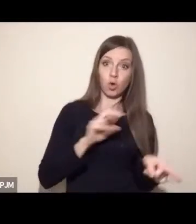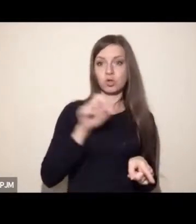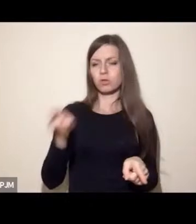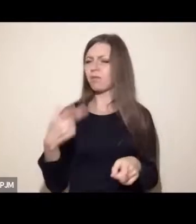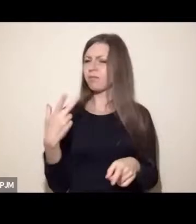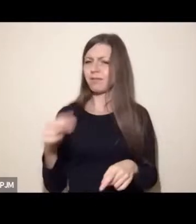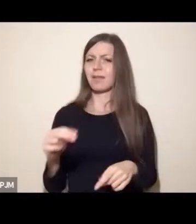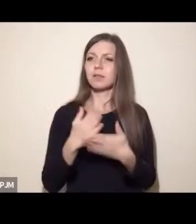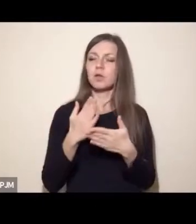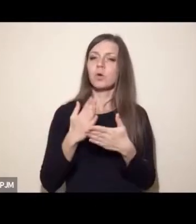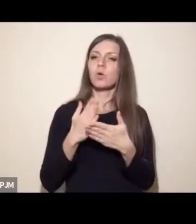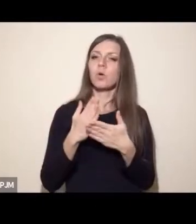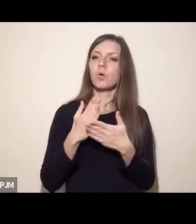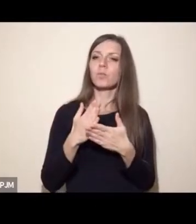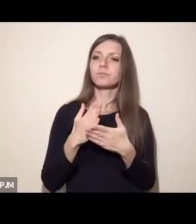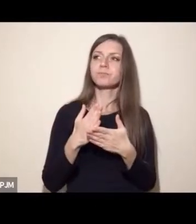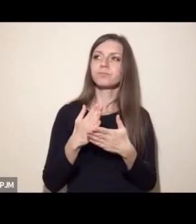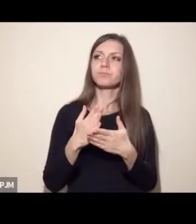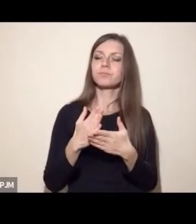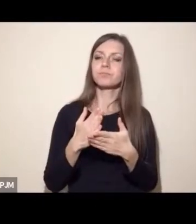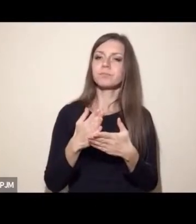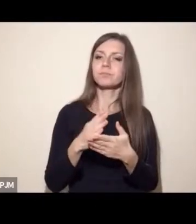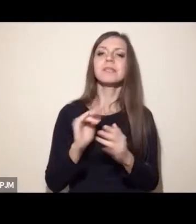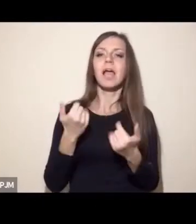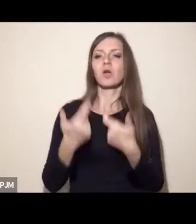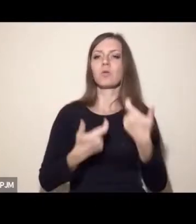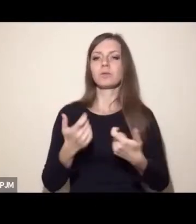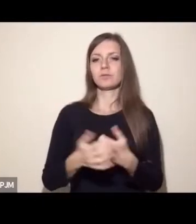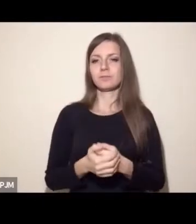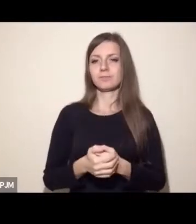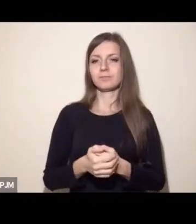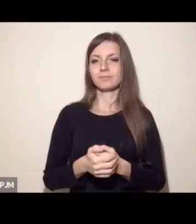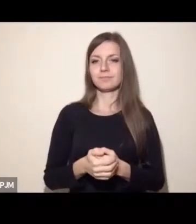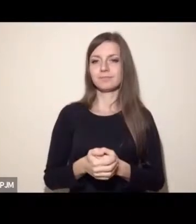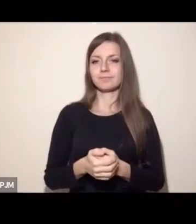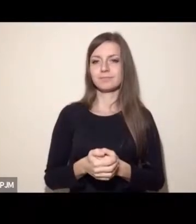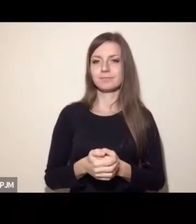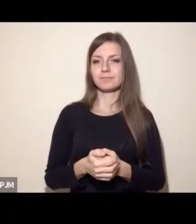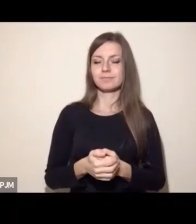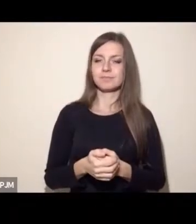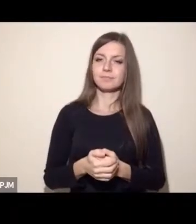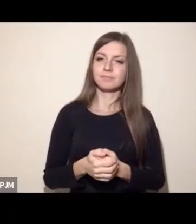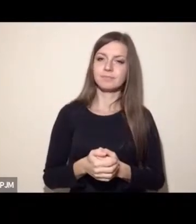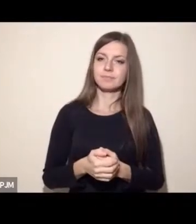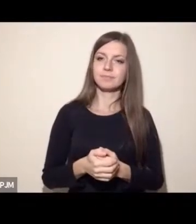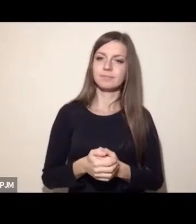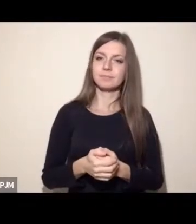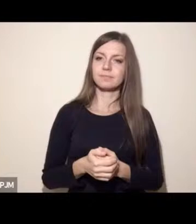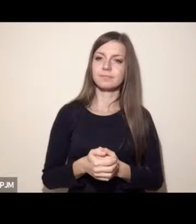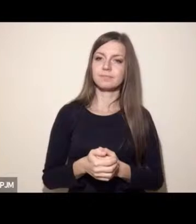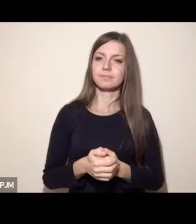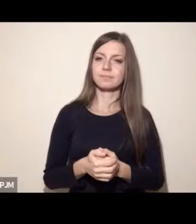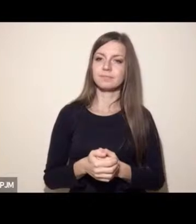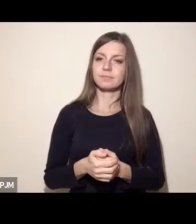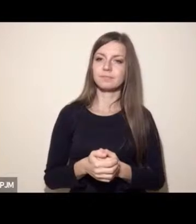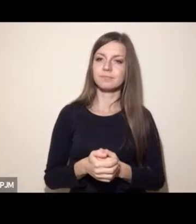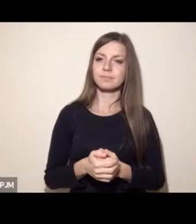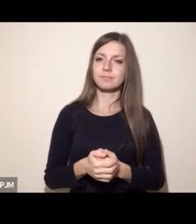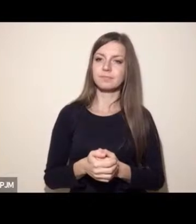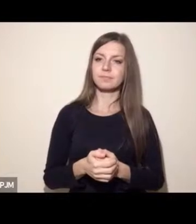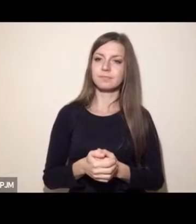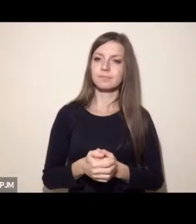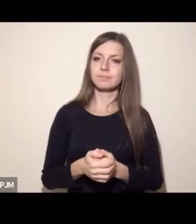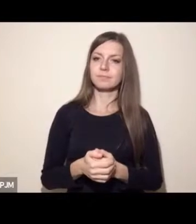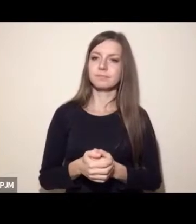są następujące. Fakt, że tryb reformistyczny jest wymuszony sytuacją w tej chwili, nigdy nie powinien prowadzić do